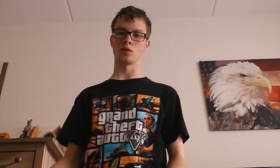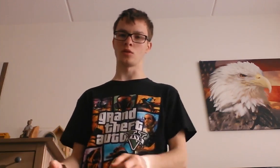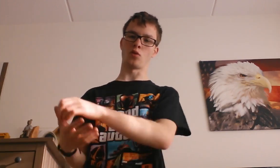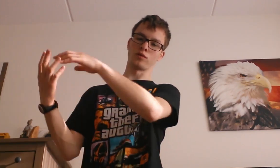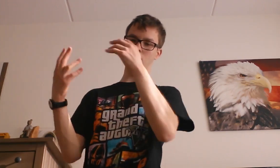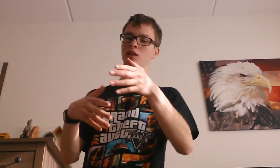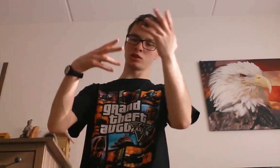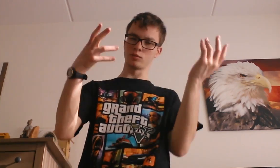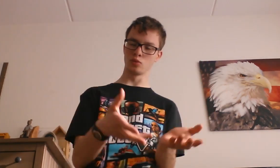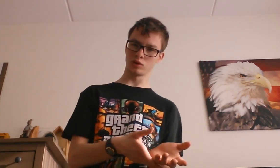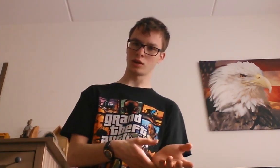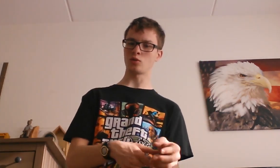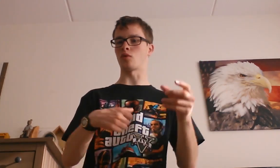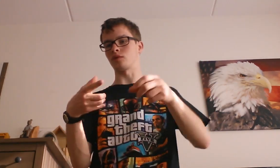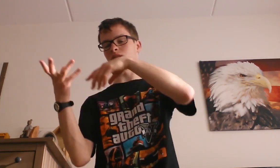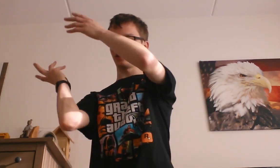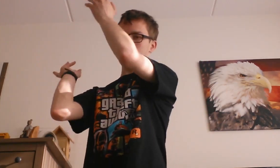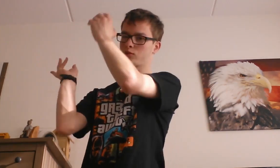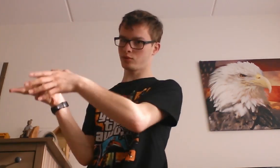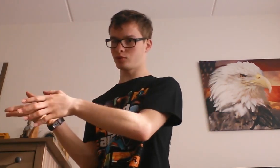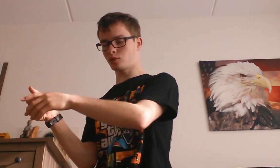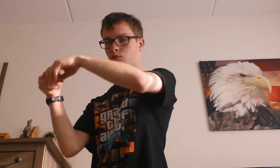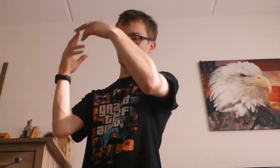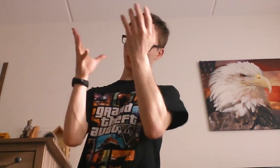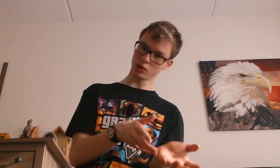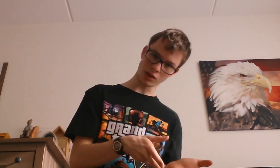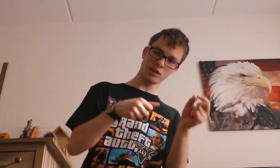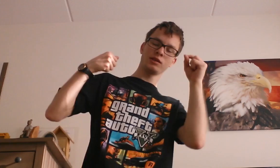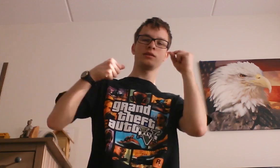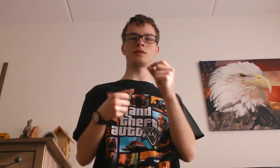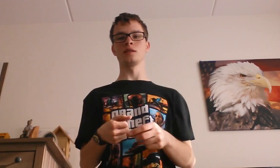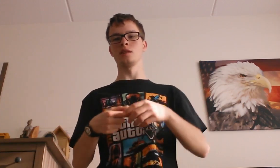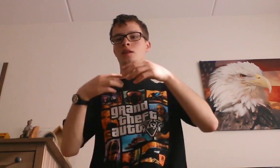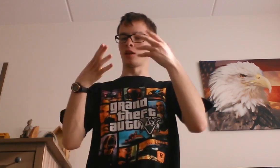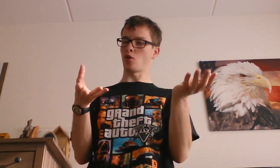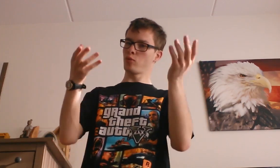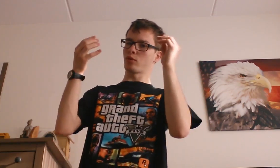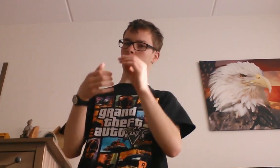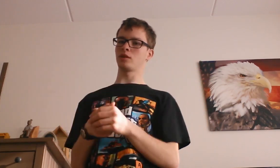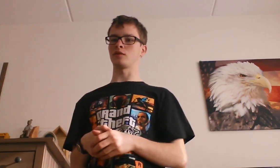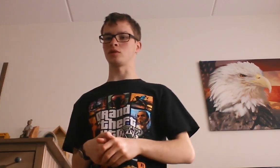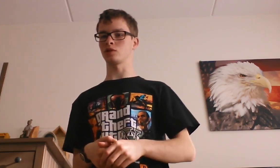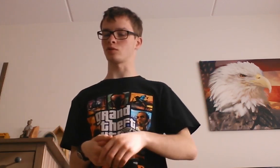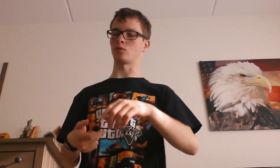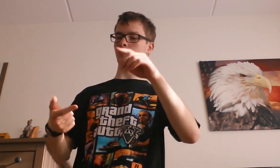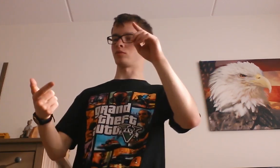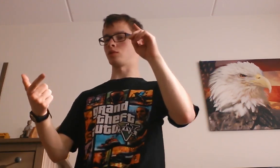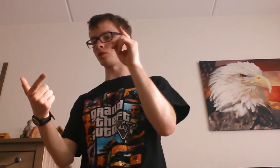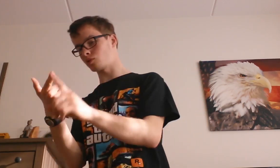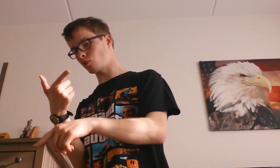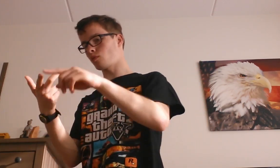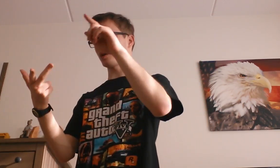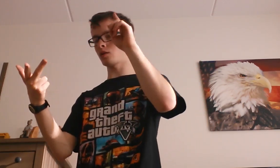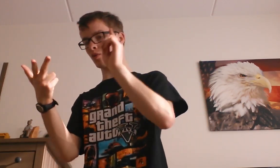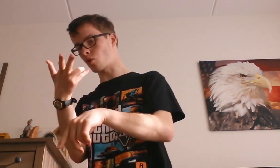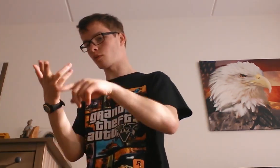Of die eerste moeder zijn. Of ten nette toch de moeders zijn. Hoop gewoon netjes. Gewoon schoonmaak opereren.